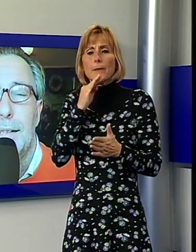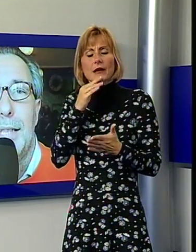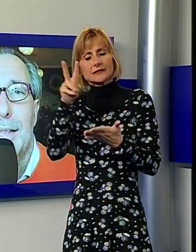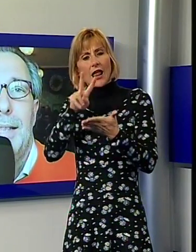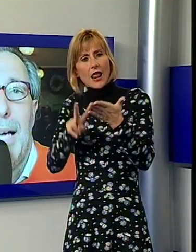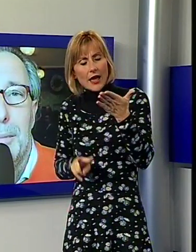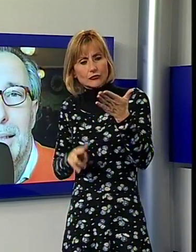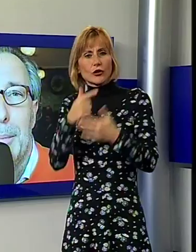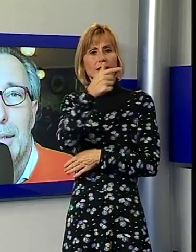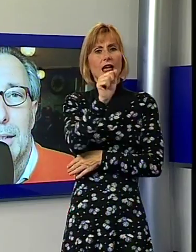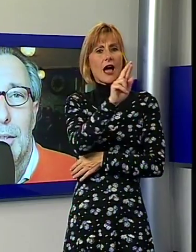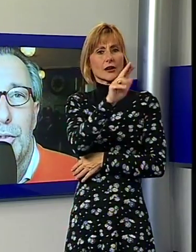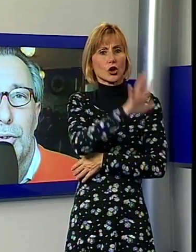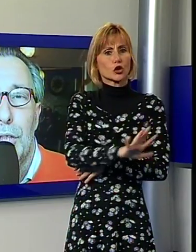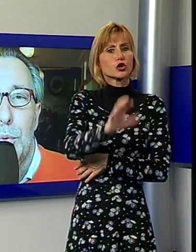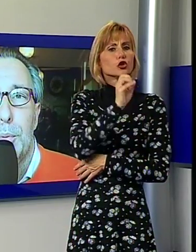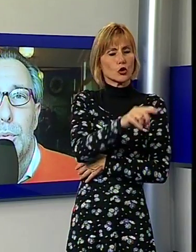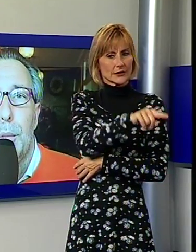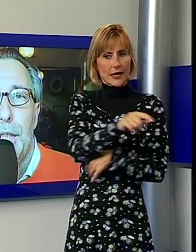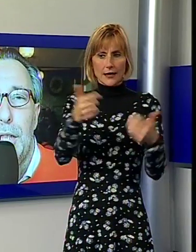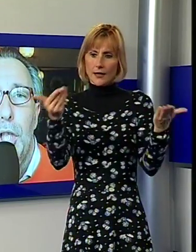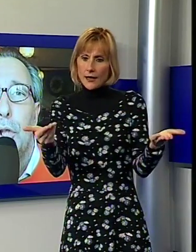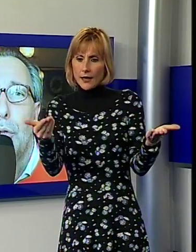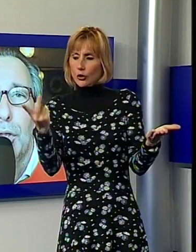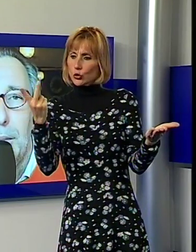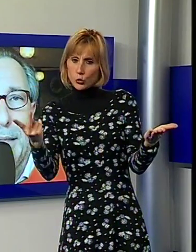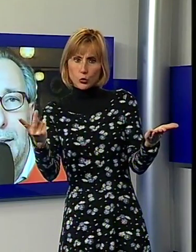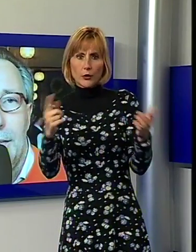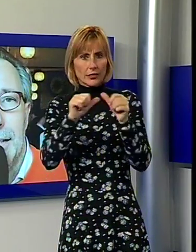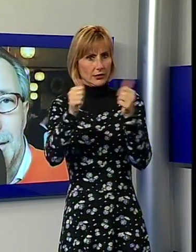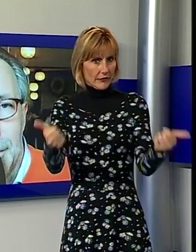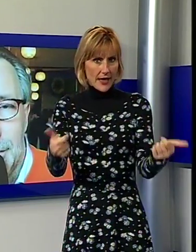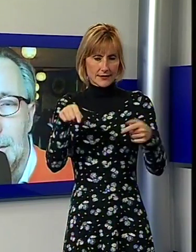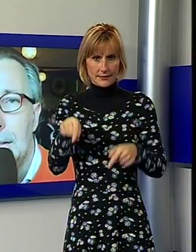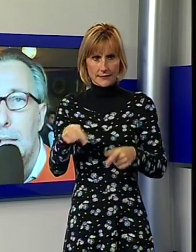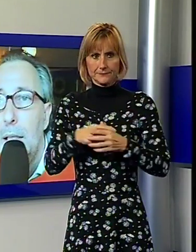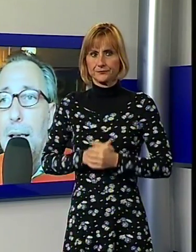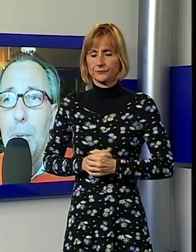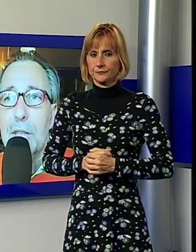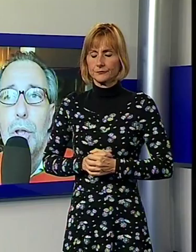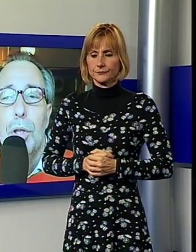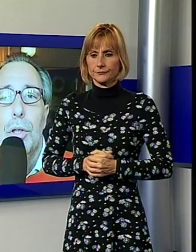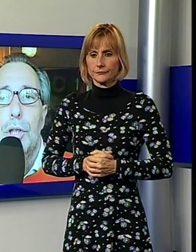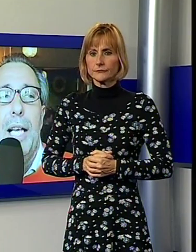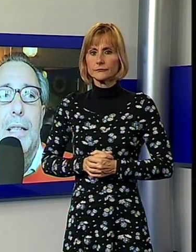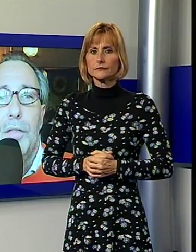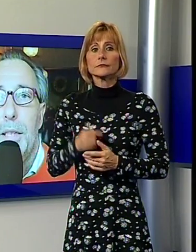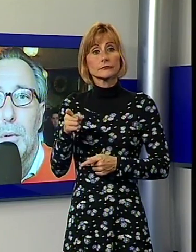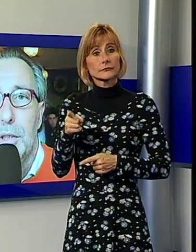sentenza del Tart per capire che siamo di fronte a due pronunciamenti totalmente diversi e questo getta ovviamente una